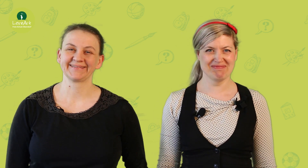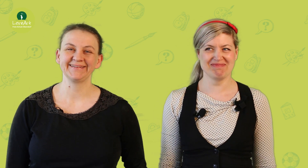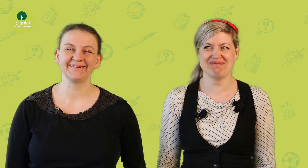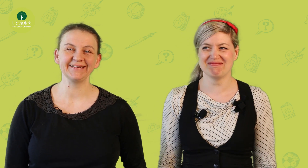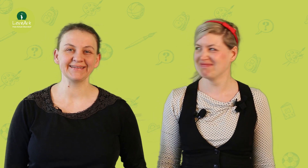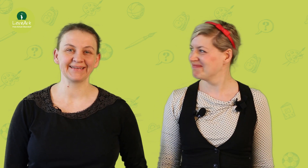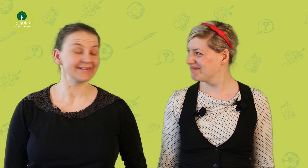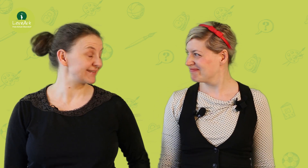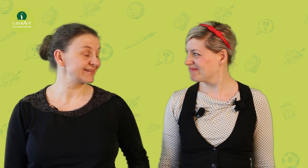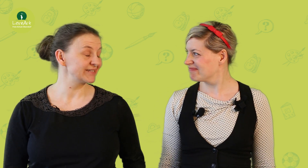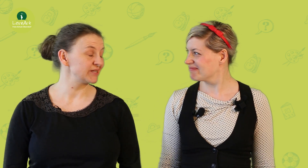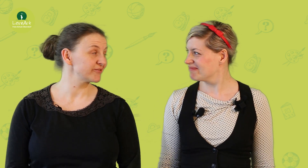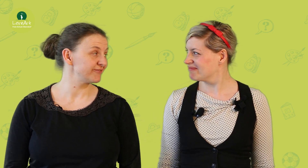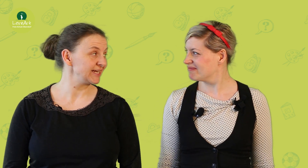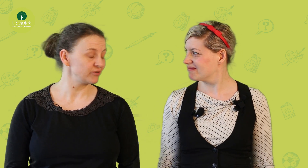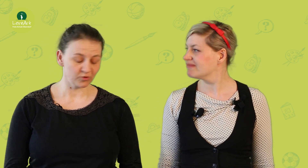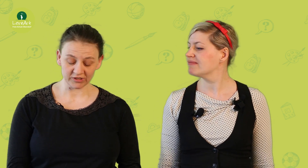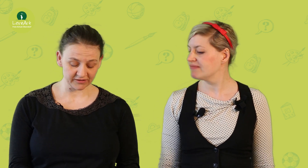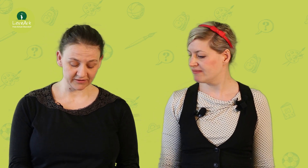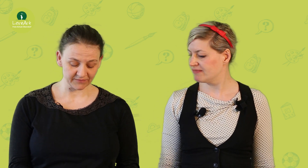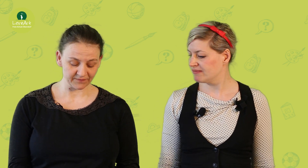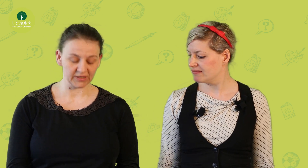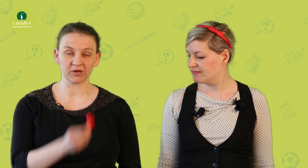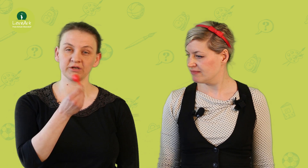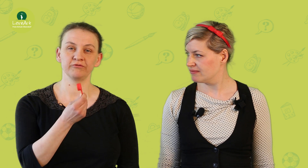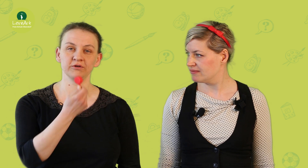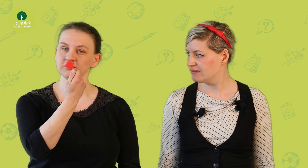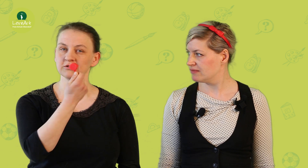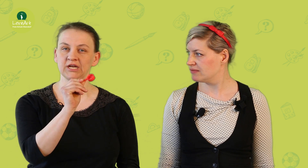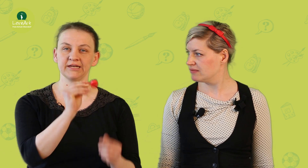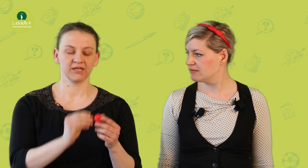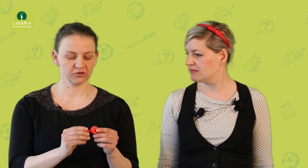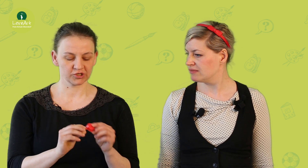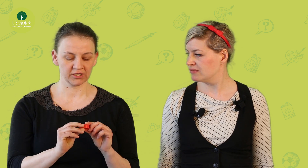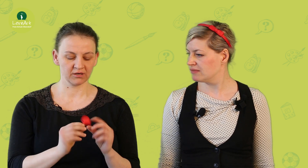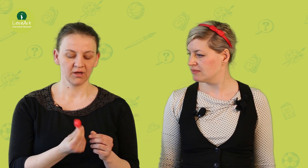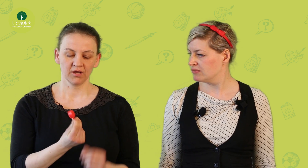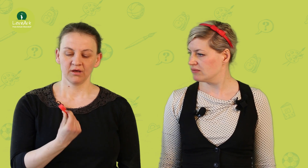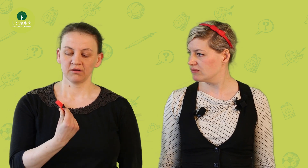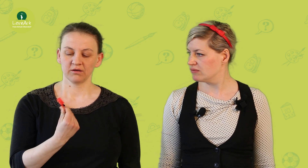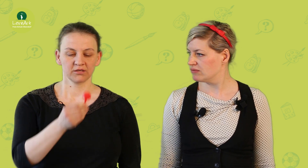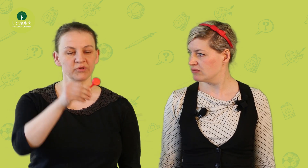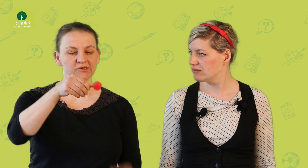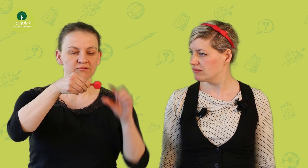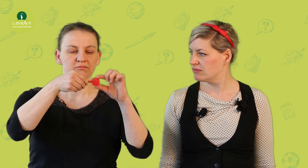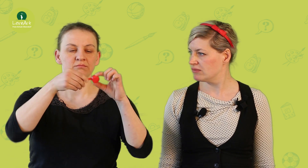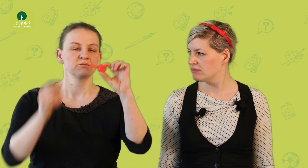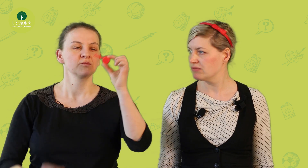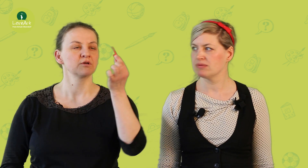Die geht tatsächlich mal zu zweit und man braucht dafür irgendeinen kleinen Gegenstand. Ich habe jetzt hier so eine